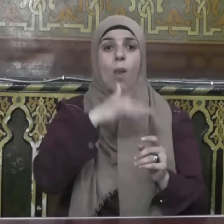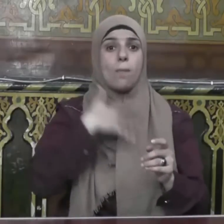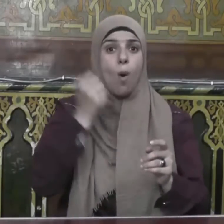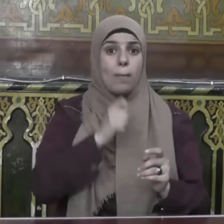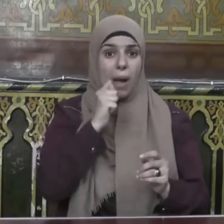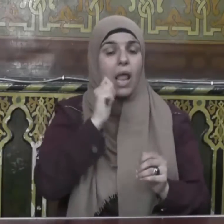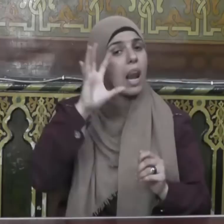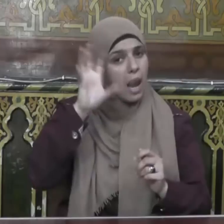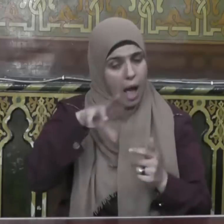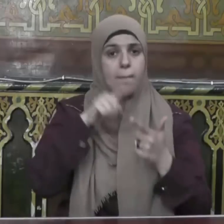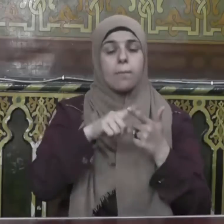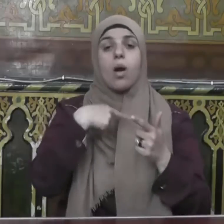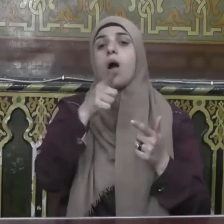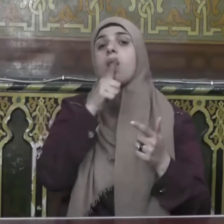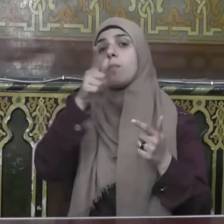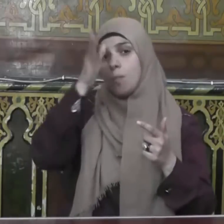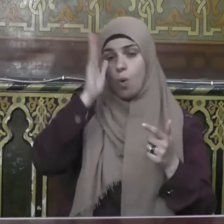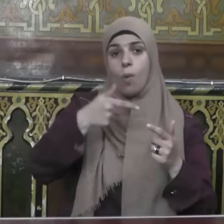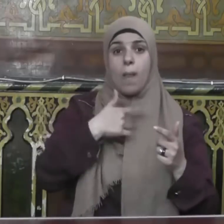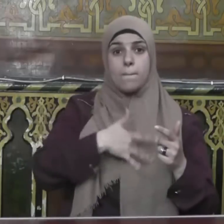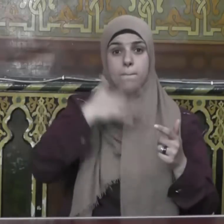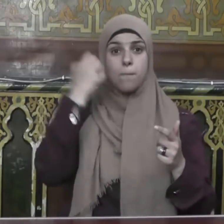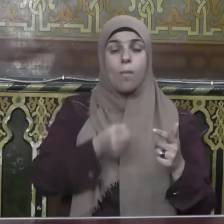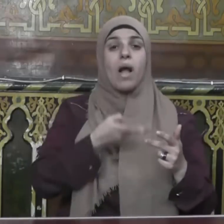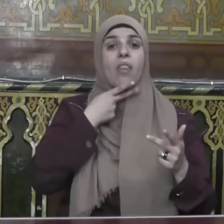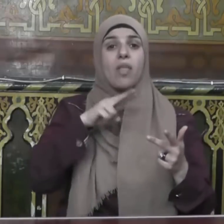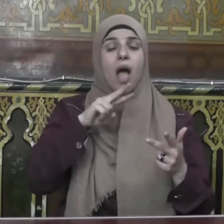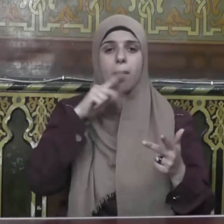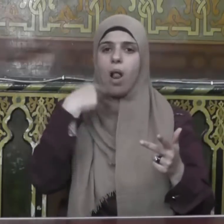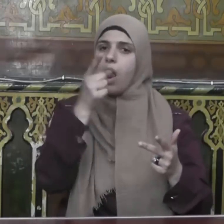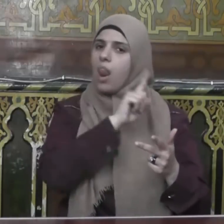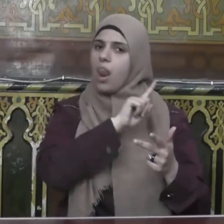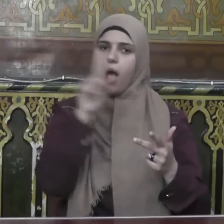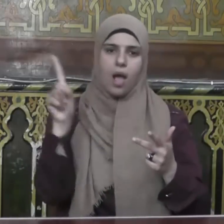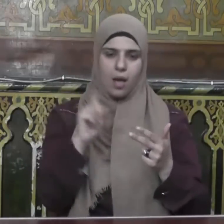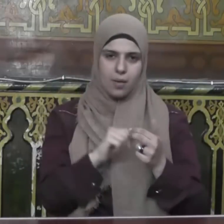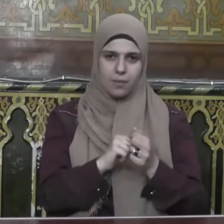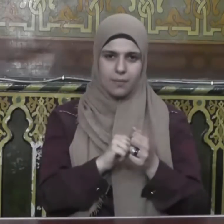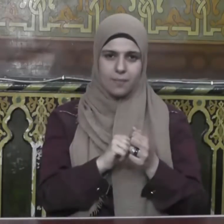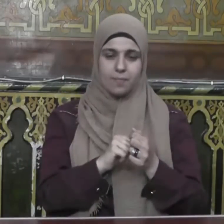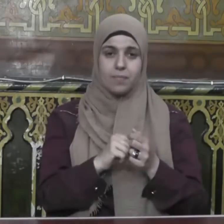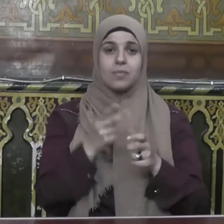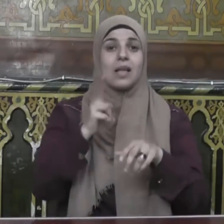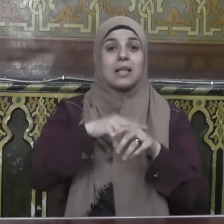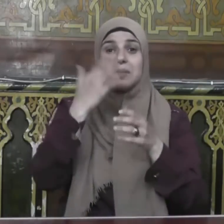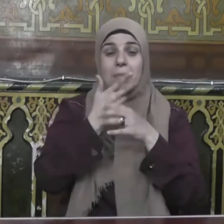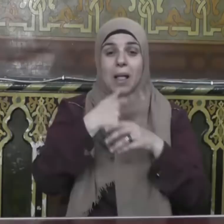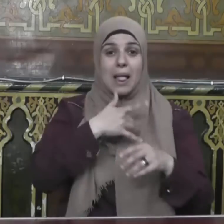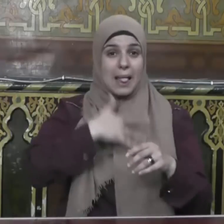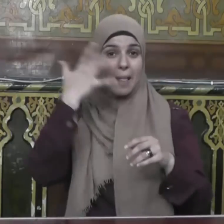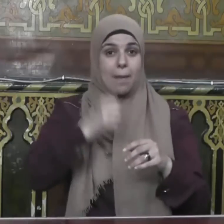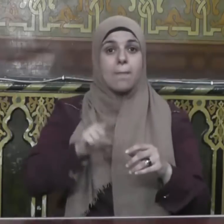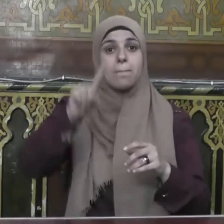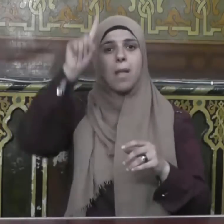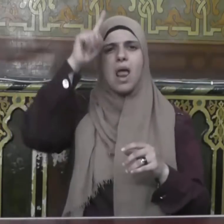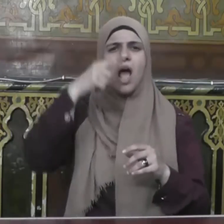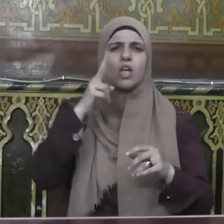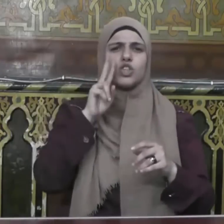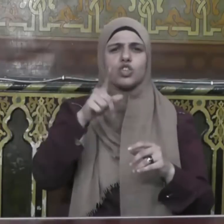نعم فقيل له أيكون المؤمن كذابا فقال لا وللإيمان بالله طعم وحلاوة